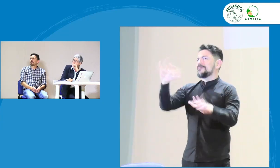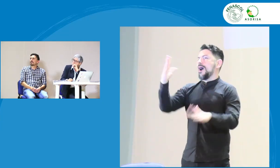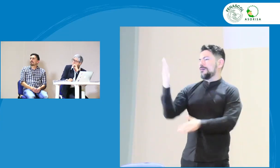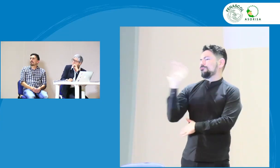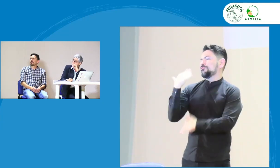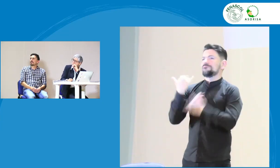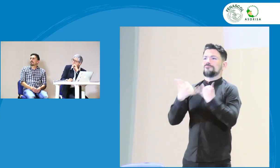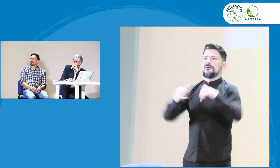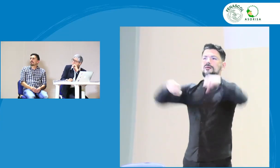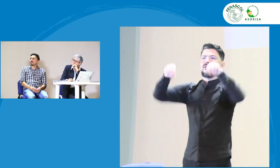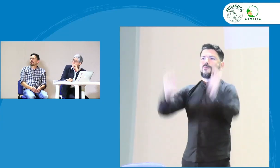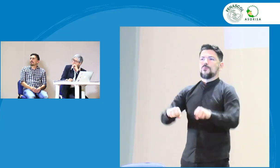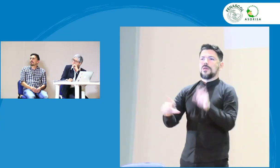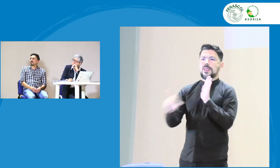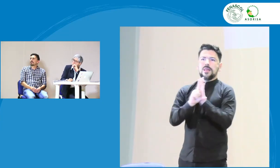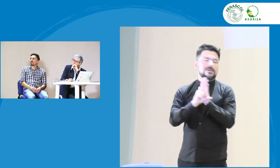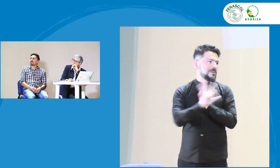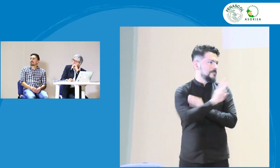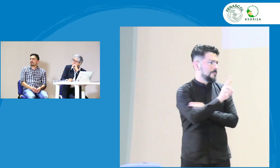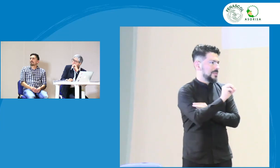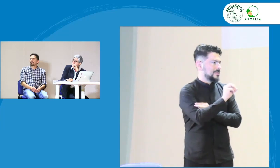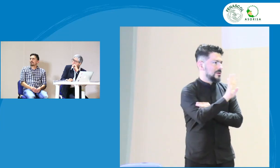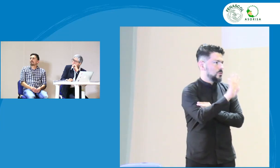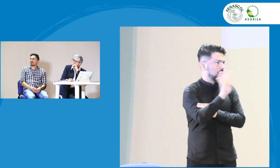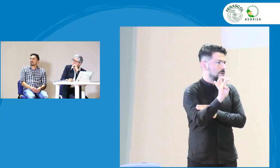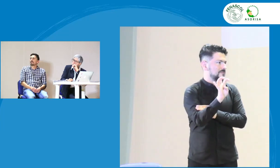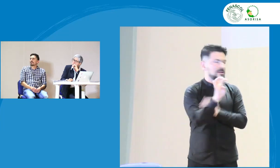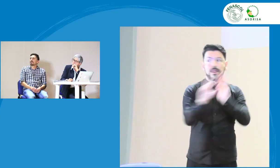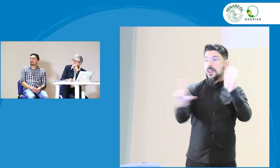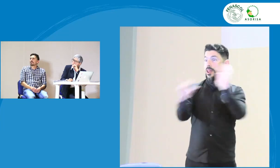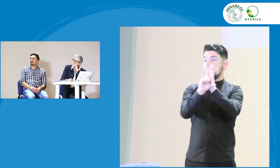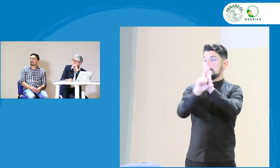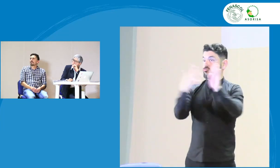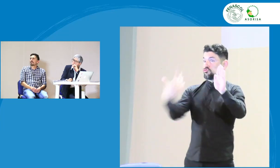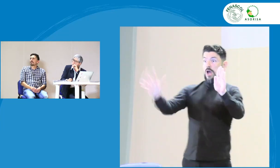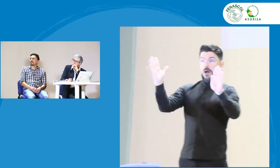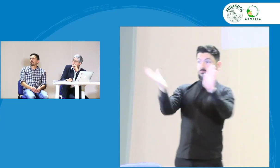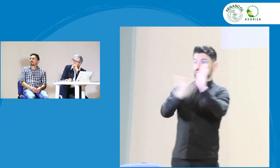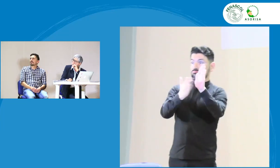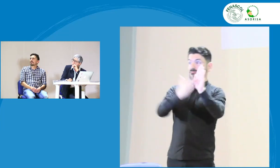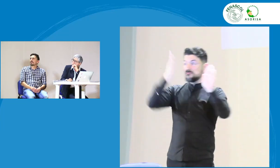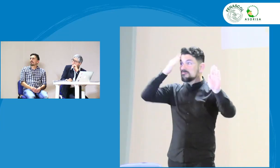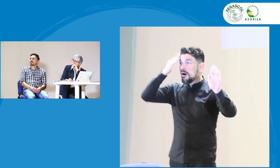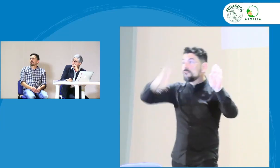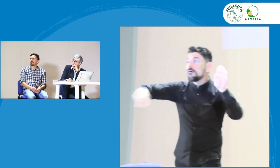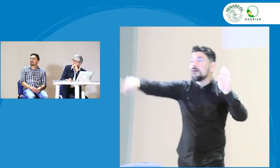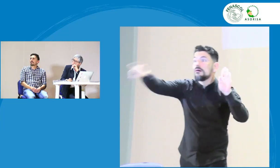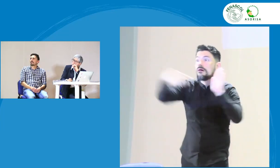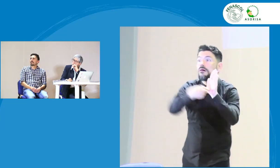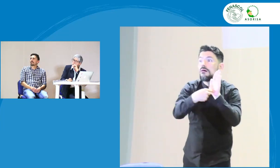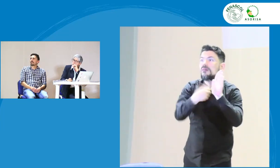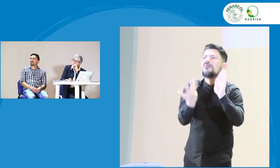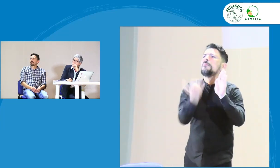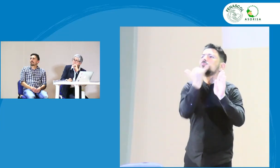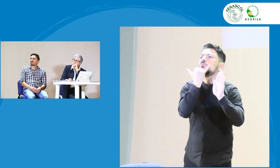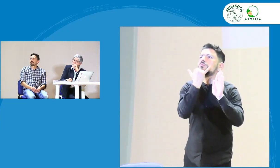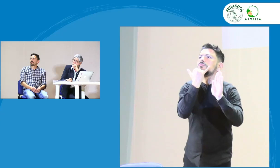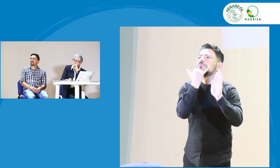educación, ya se aprobó la ley 2049,